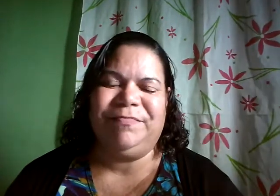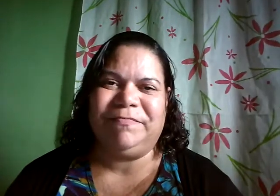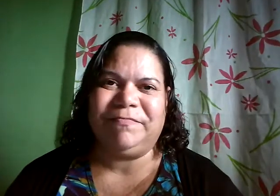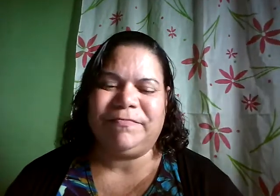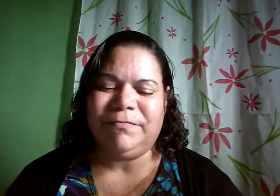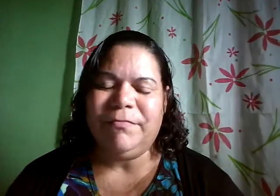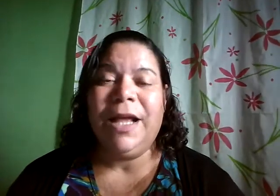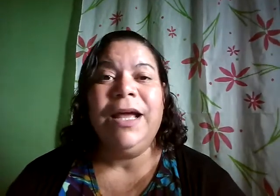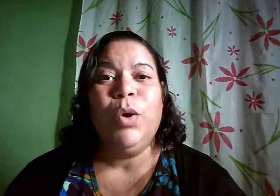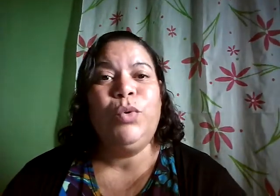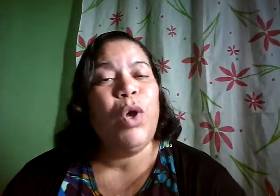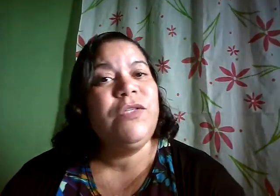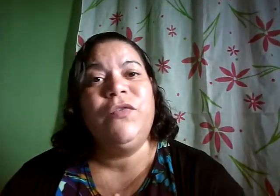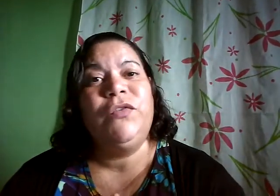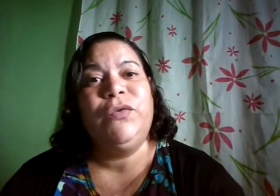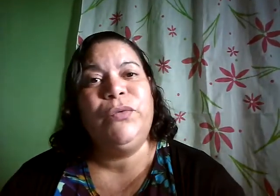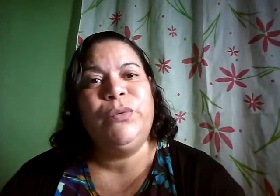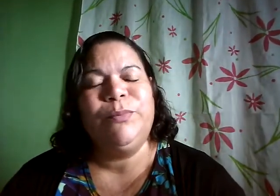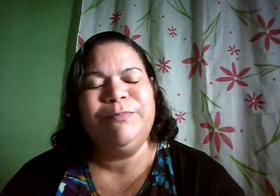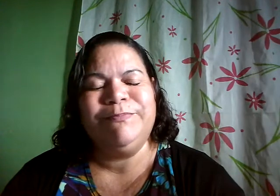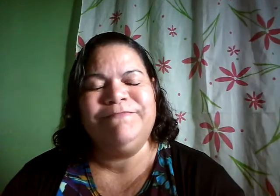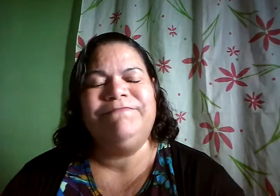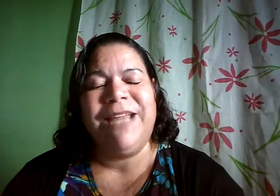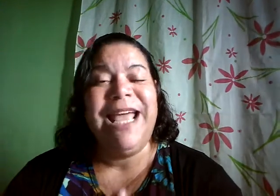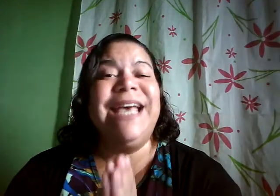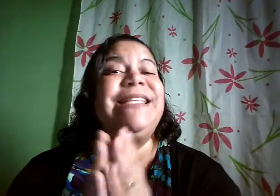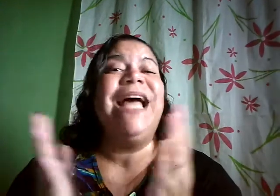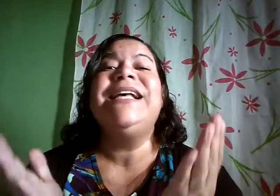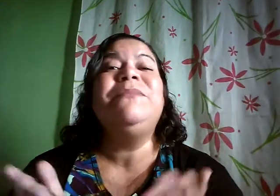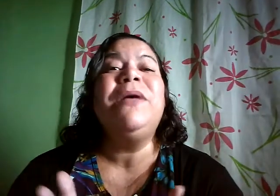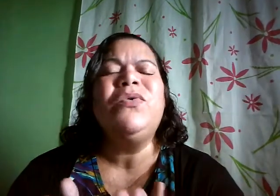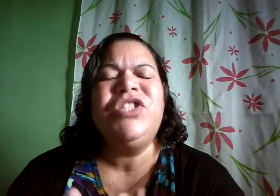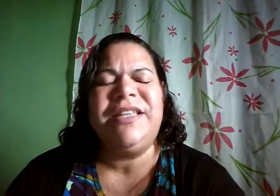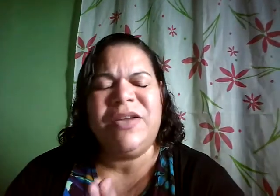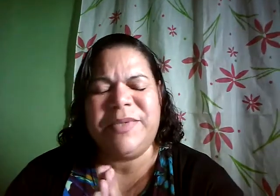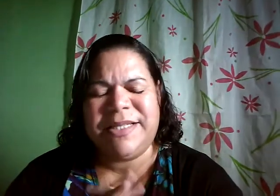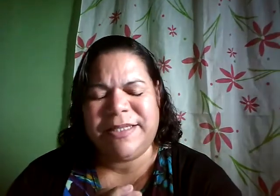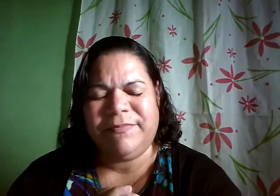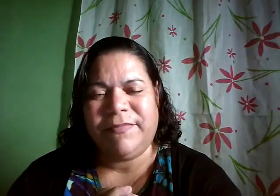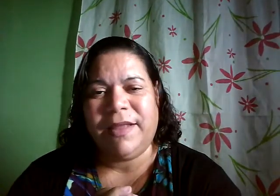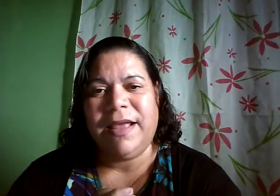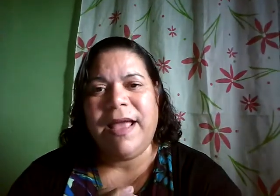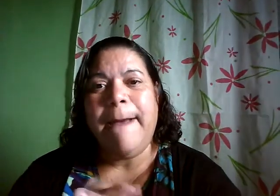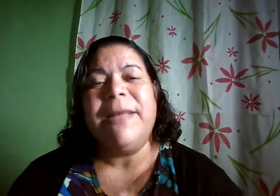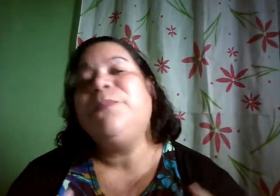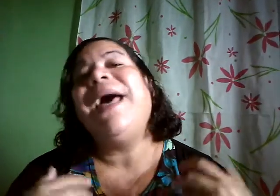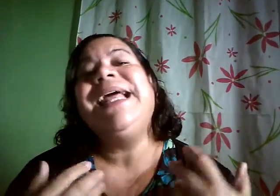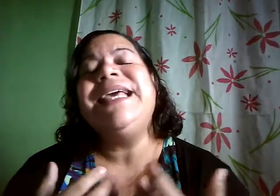o nosso futuro está nas mãos de Deus. Mas para que